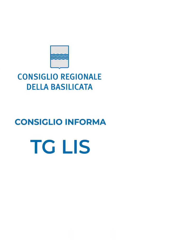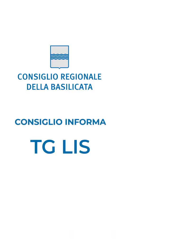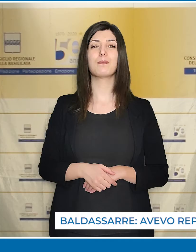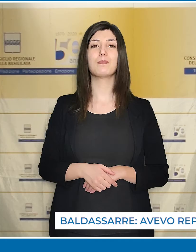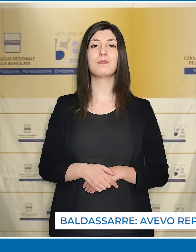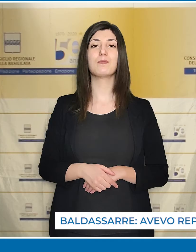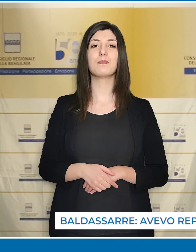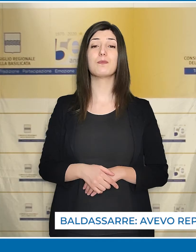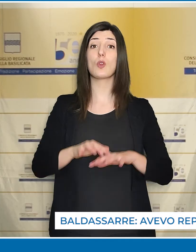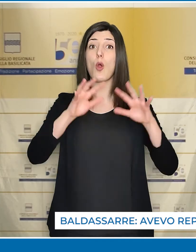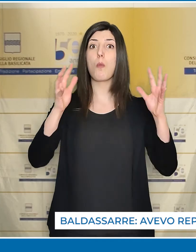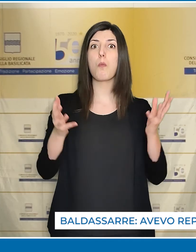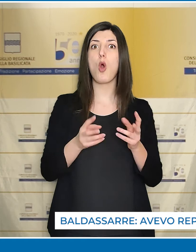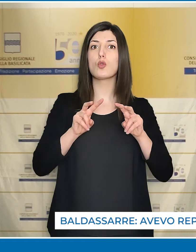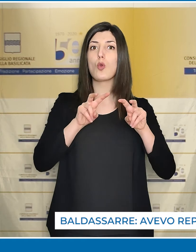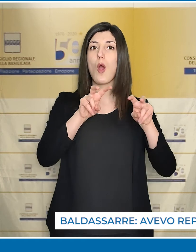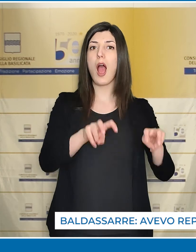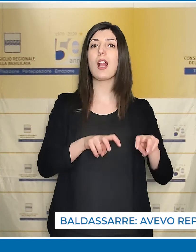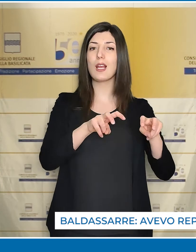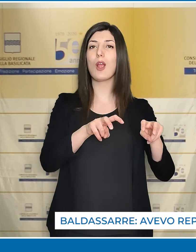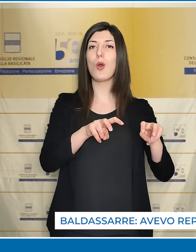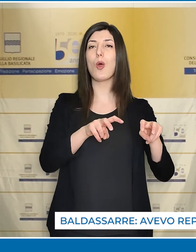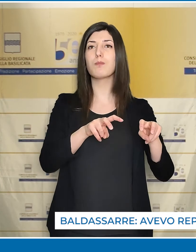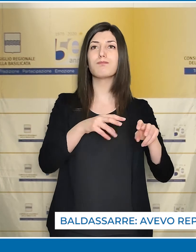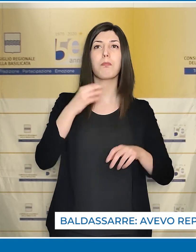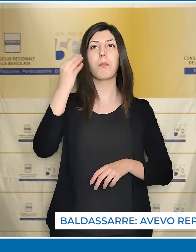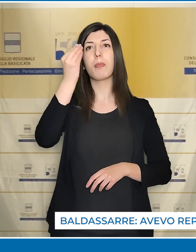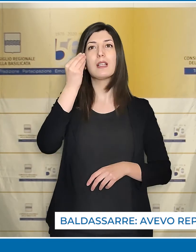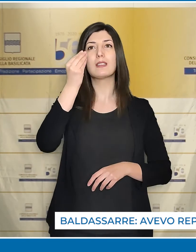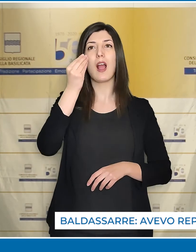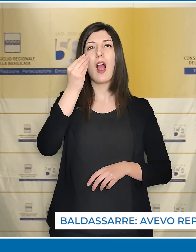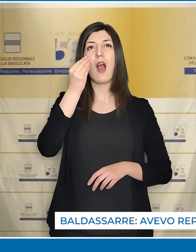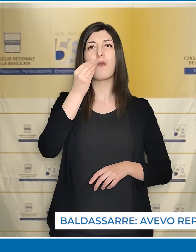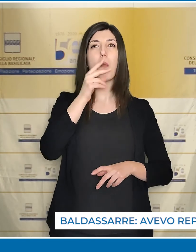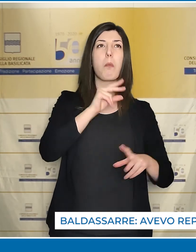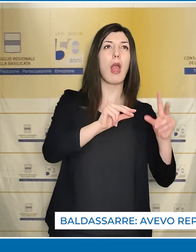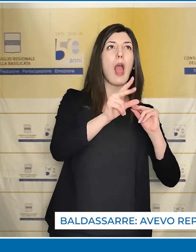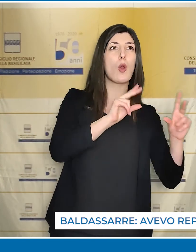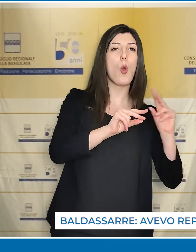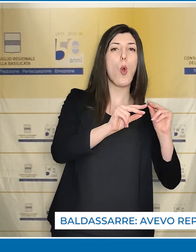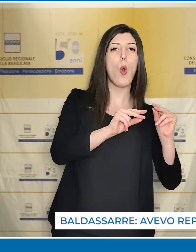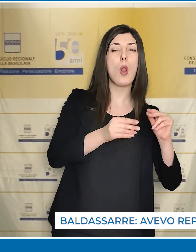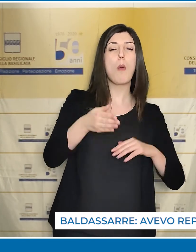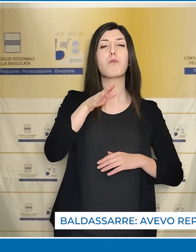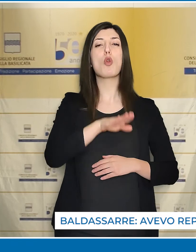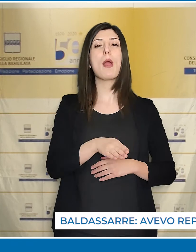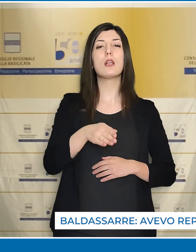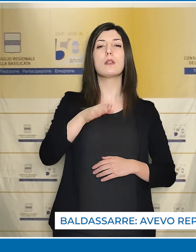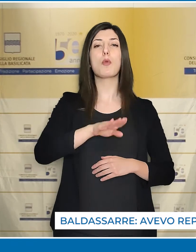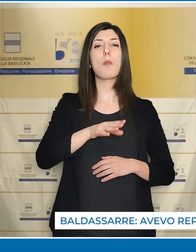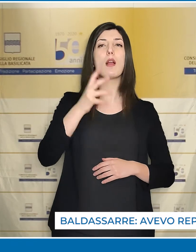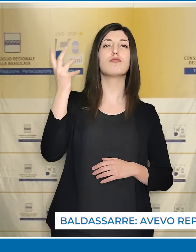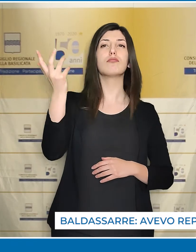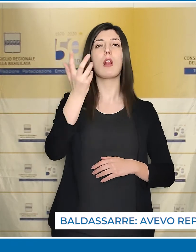Per il mondo agricolo pensavo si passasse dalle parole, dalle promesse, dalla